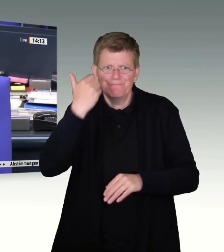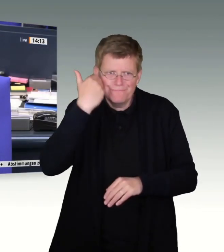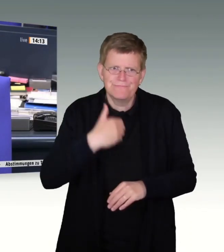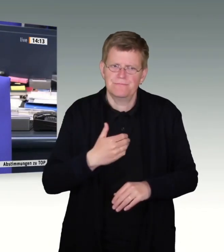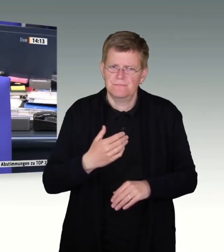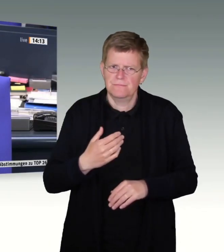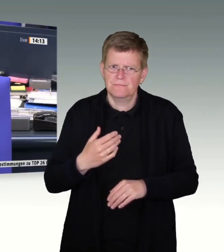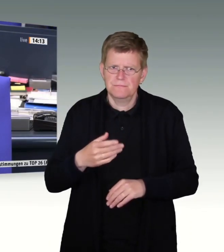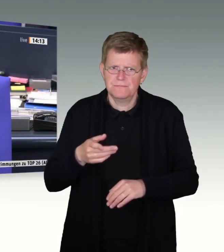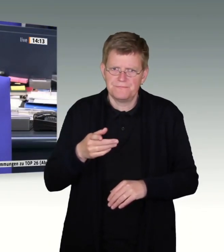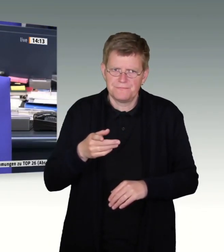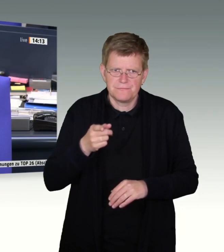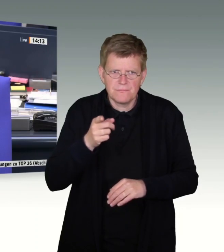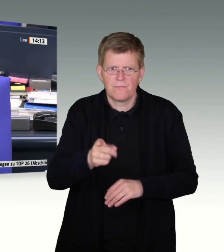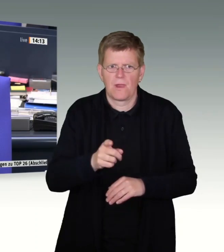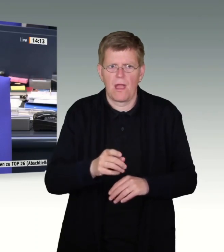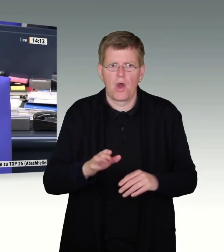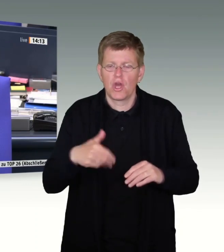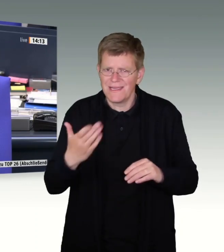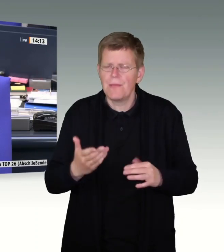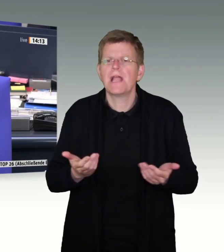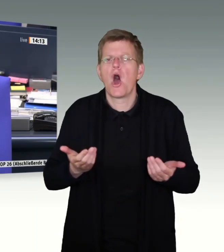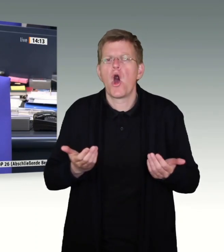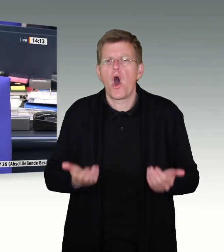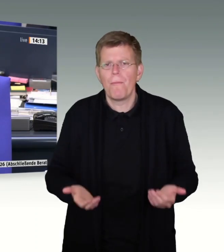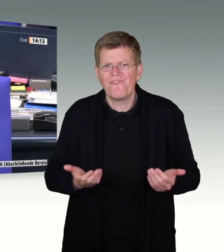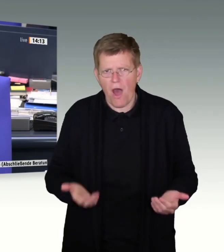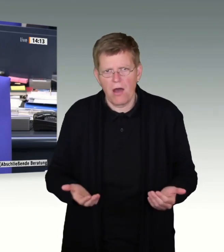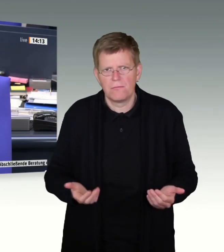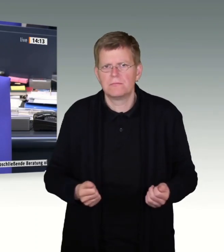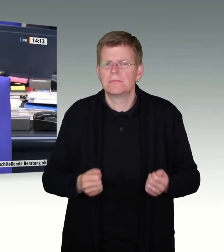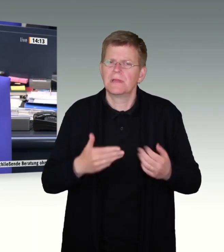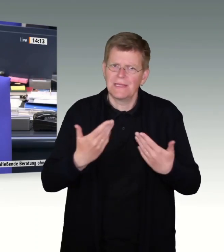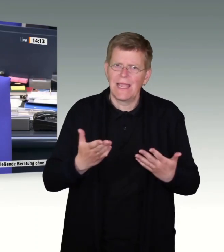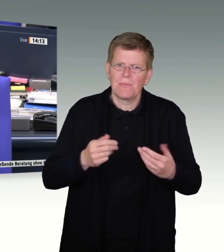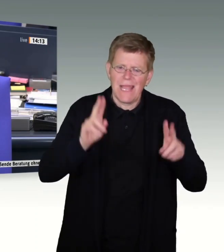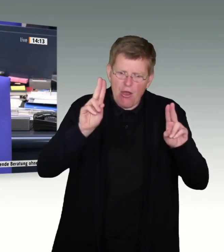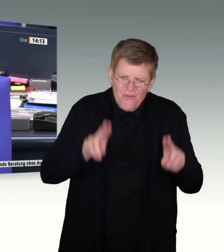Ich es auch eine Würde von Opfern von Straftaten gibt.